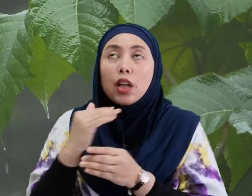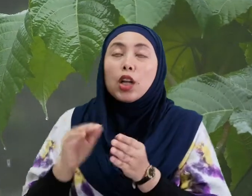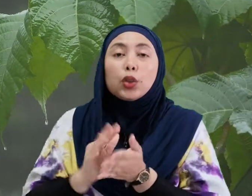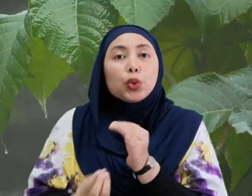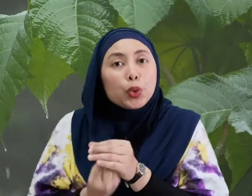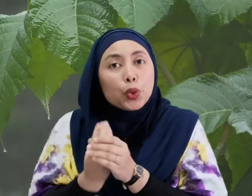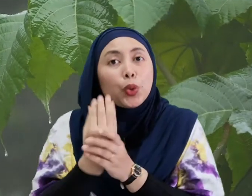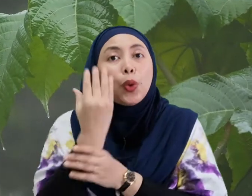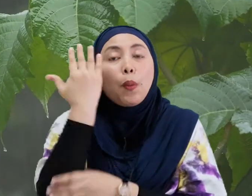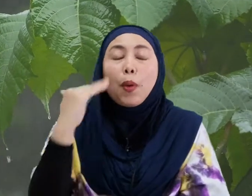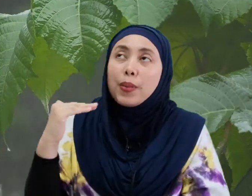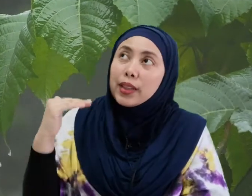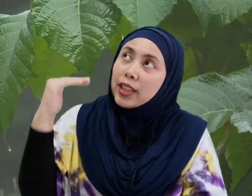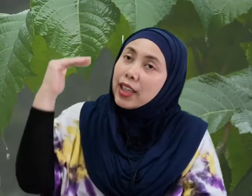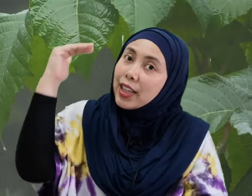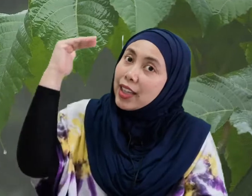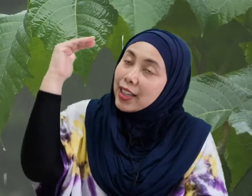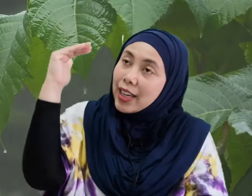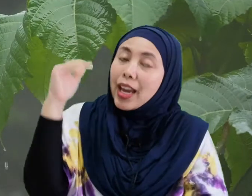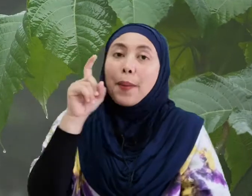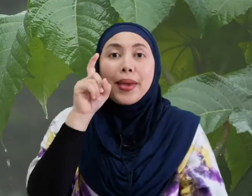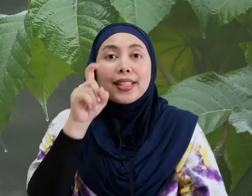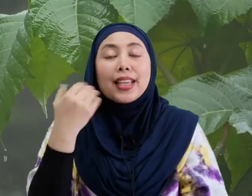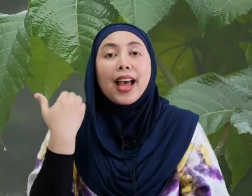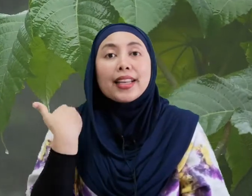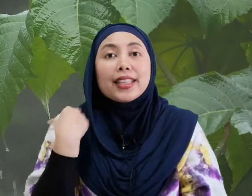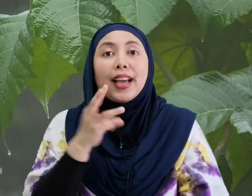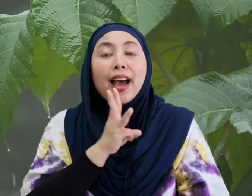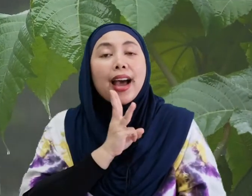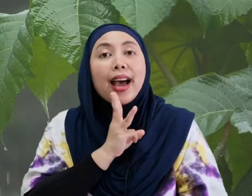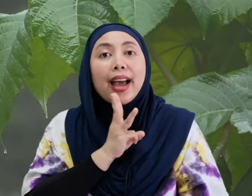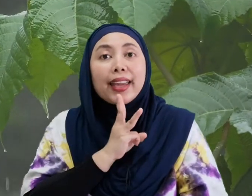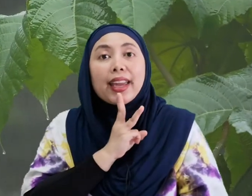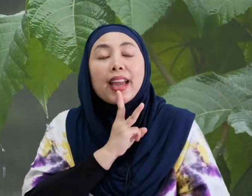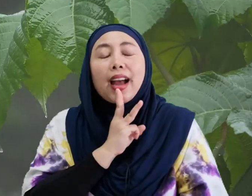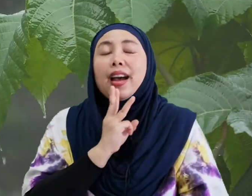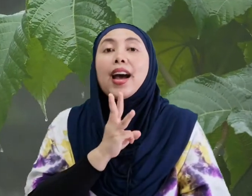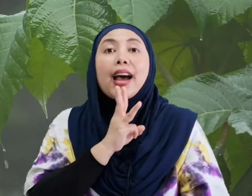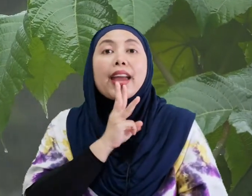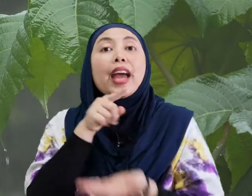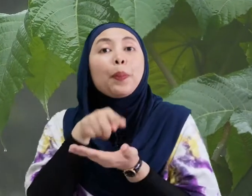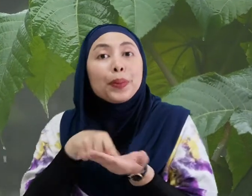Tumbuh tinggi Mesti ada air Air apa?